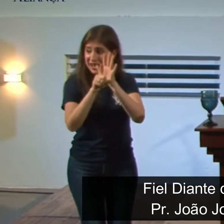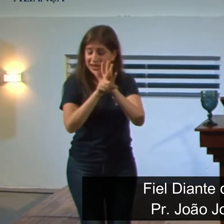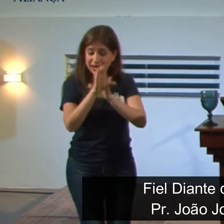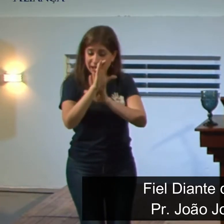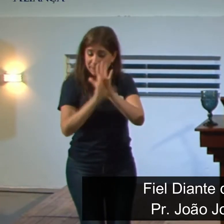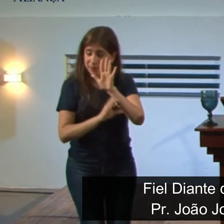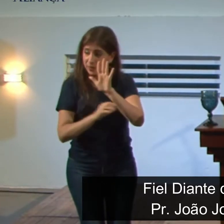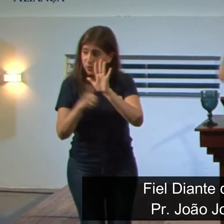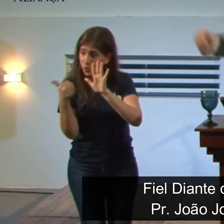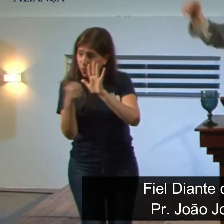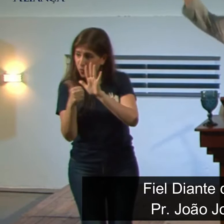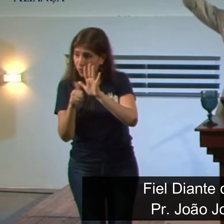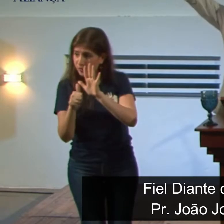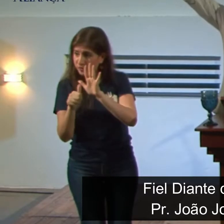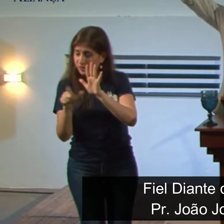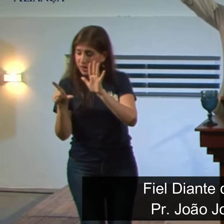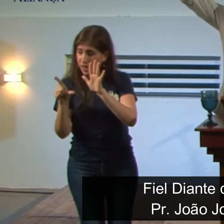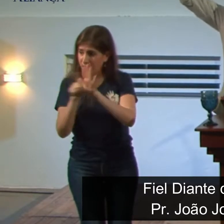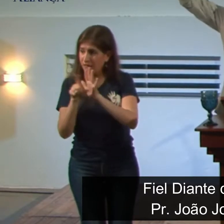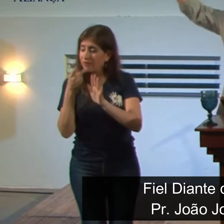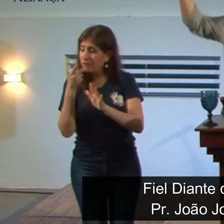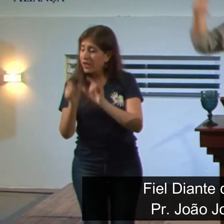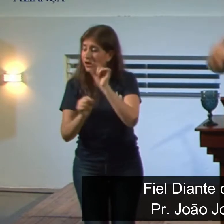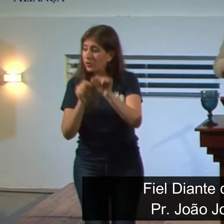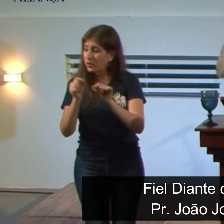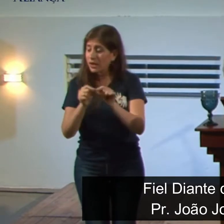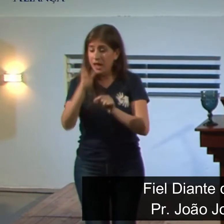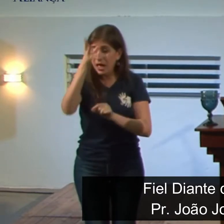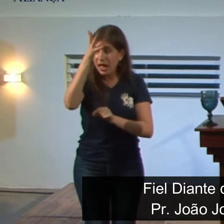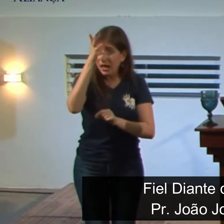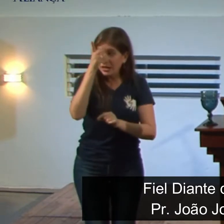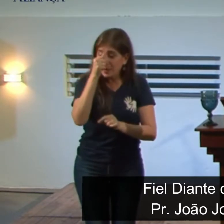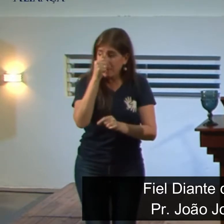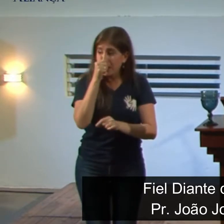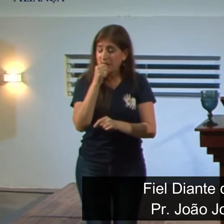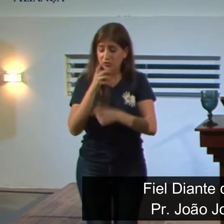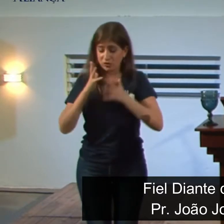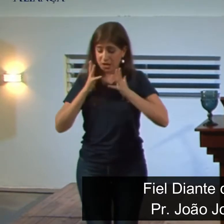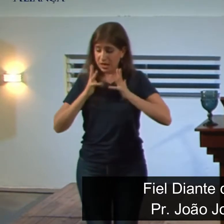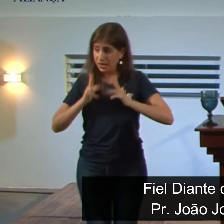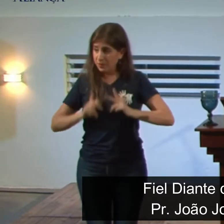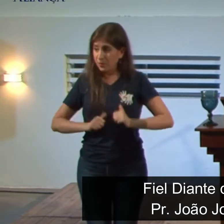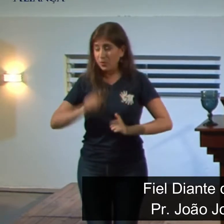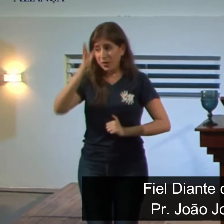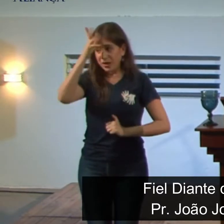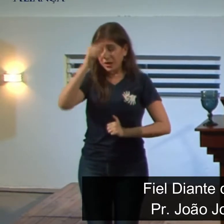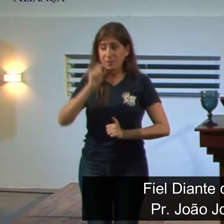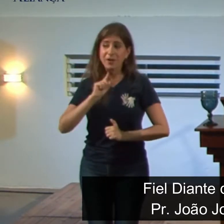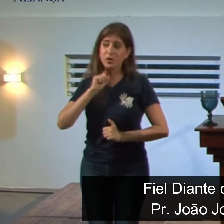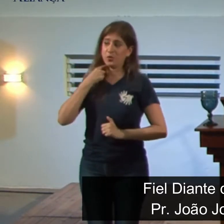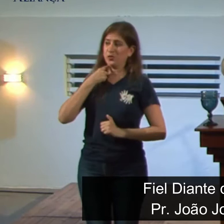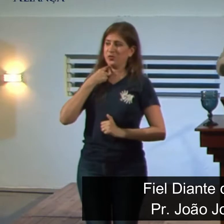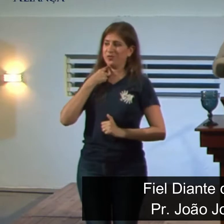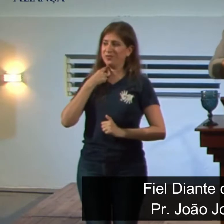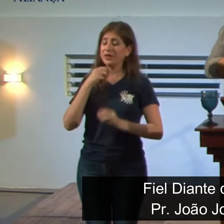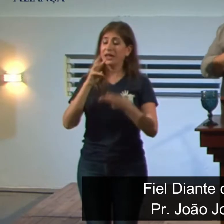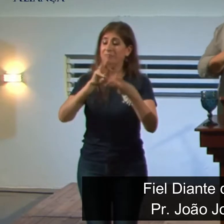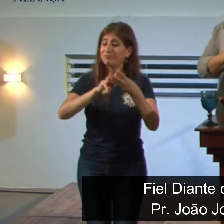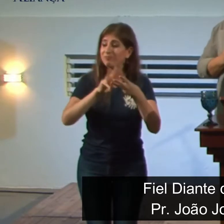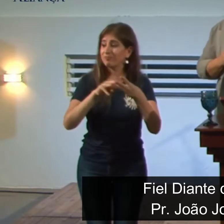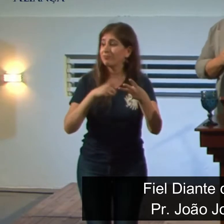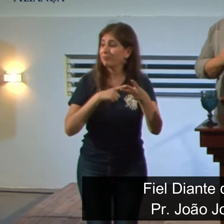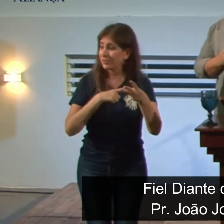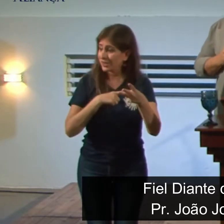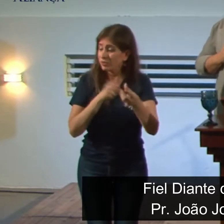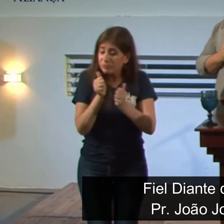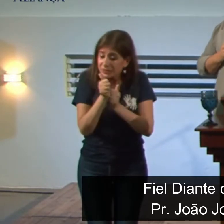11 do livro de Levítico, estão lá a relação de animais puros e impuros. Mas quem seguia aquela relação eram os judeus, as outras nações